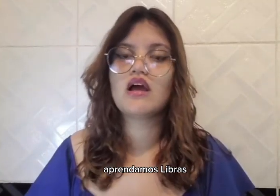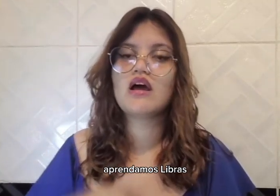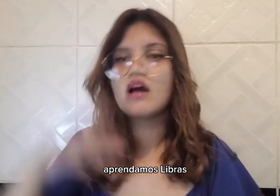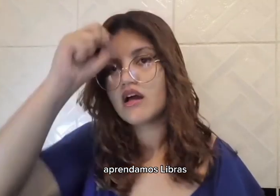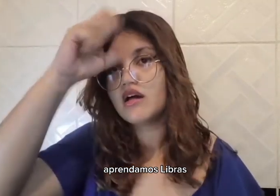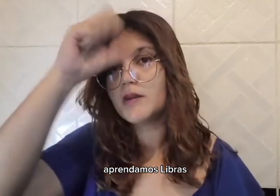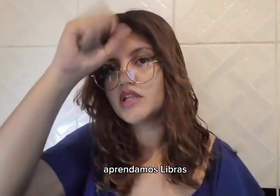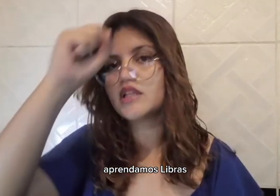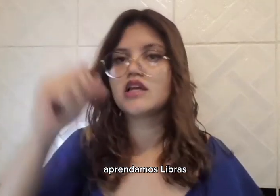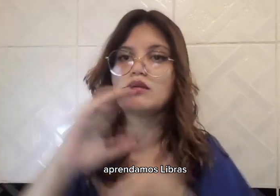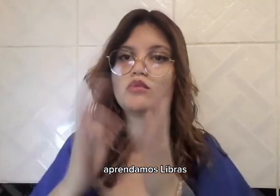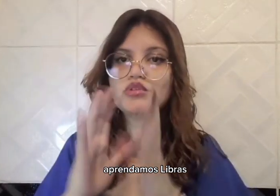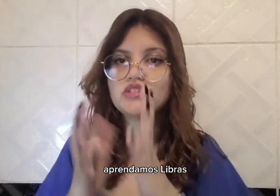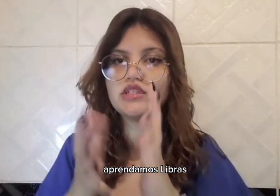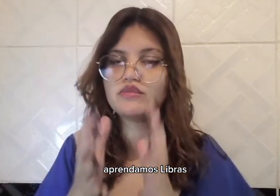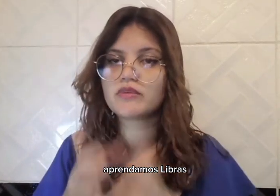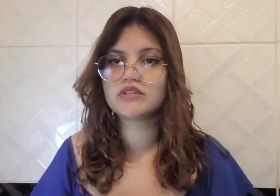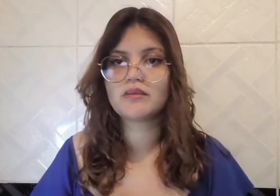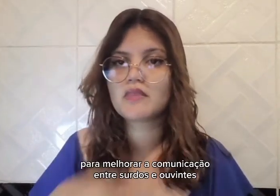entre as pessoas surdas e ouvintes.